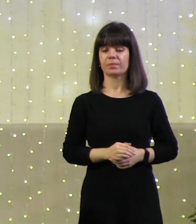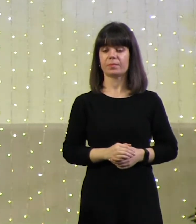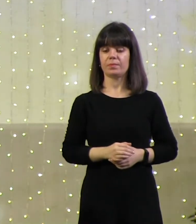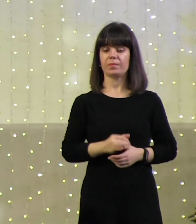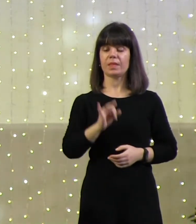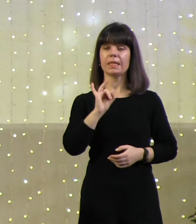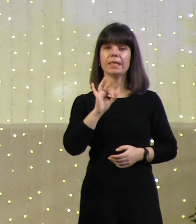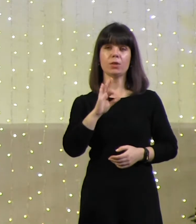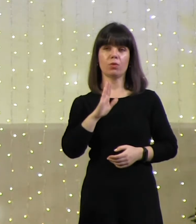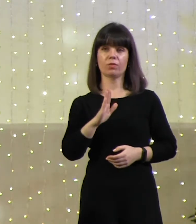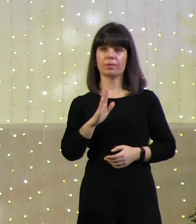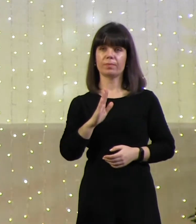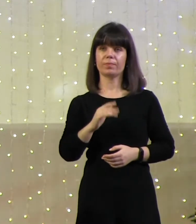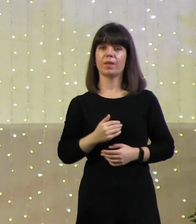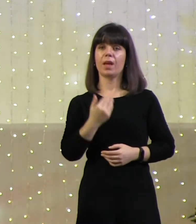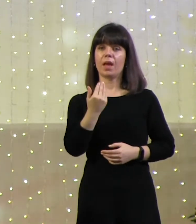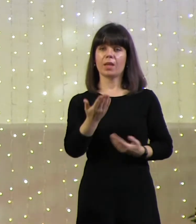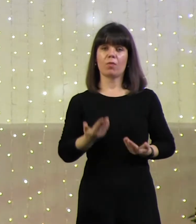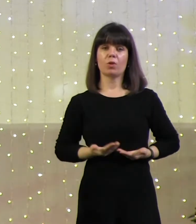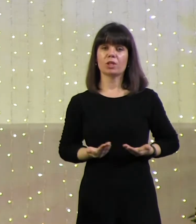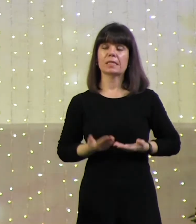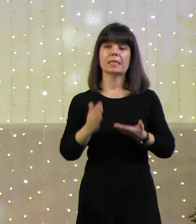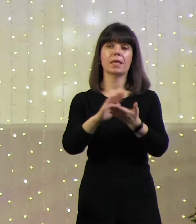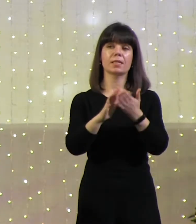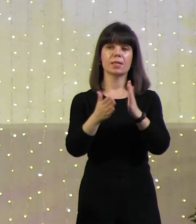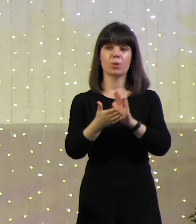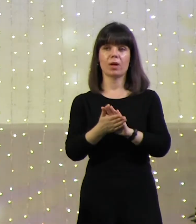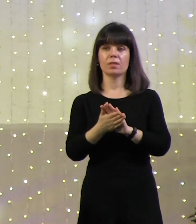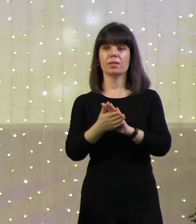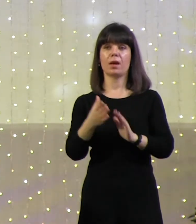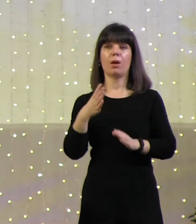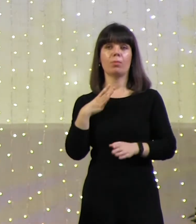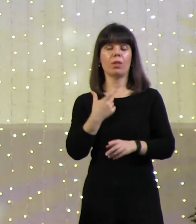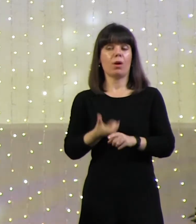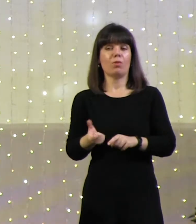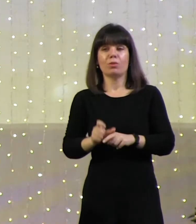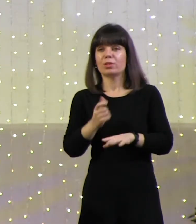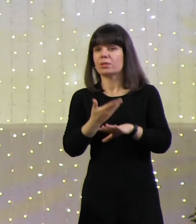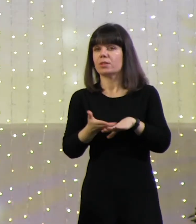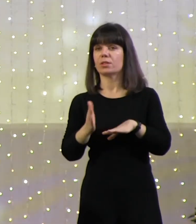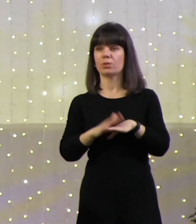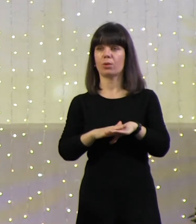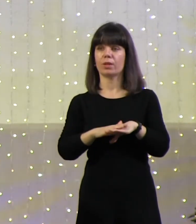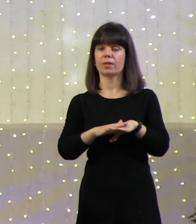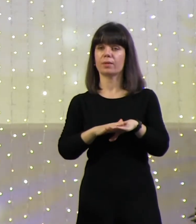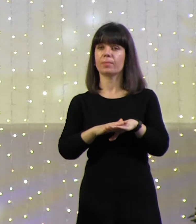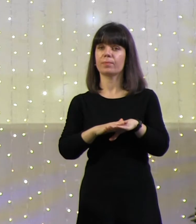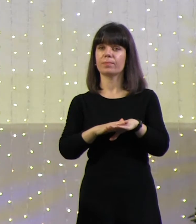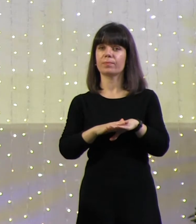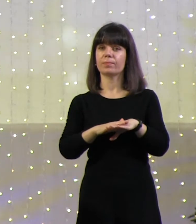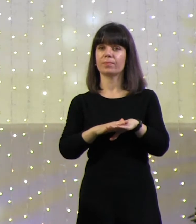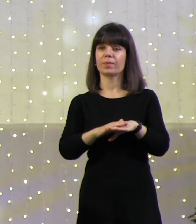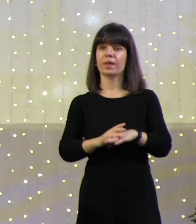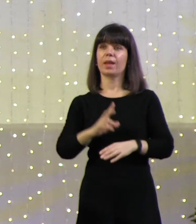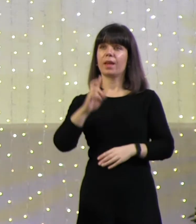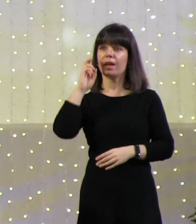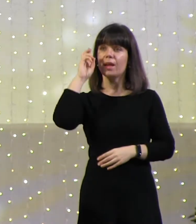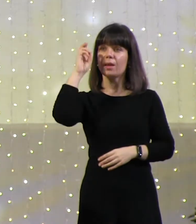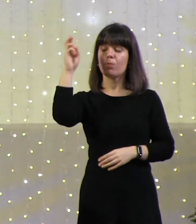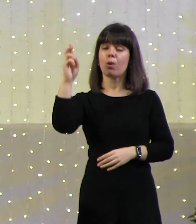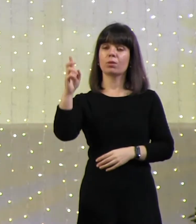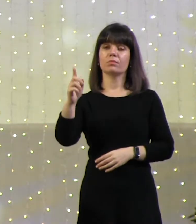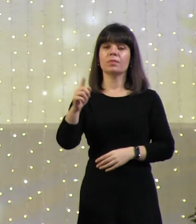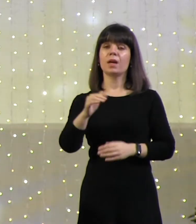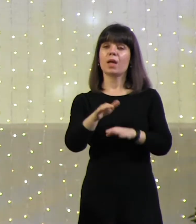Иов. Его жизненная ситуация была невероятно сложная. И Бог долго